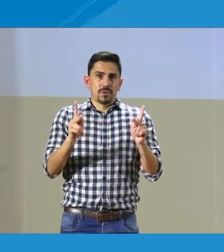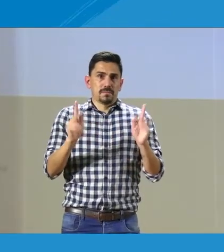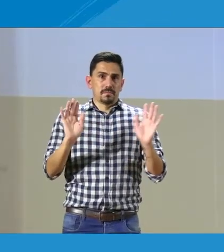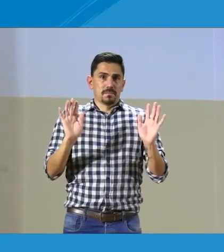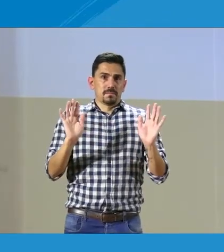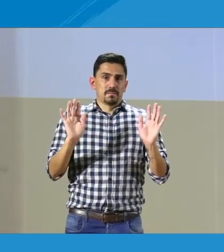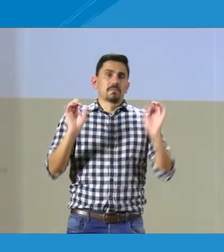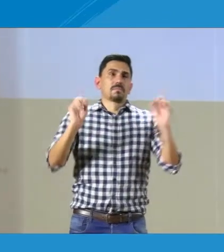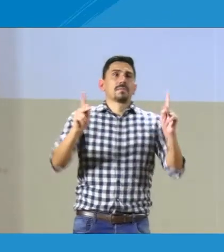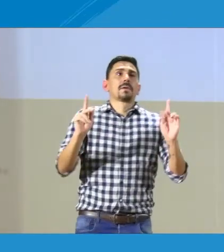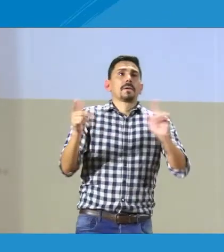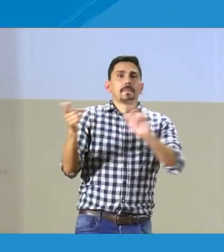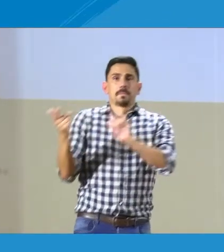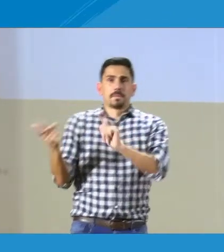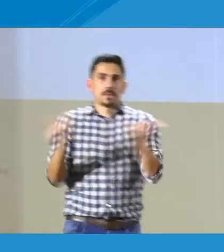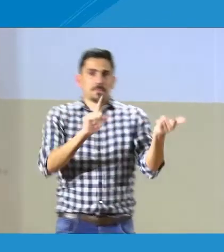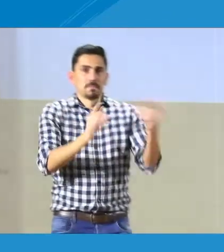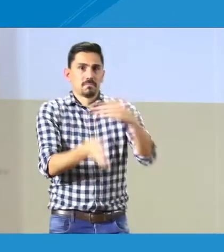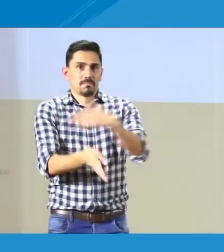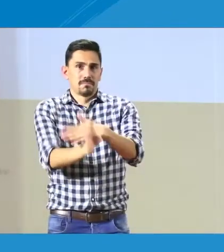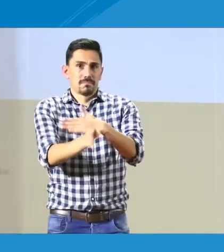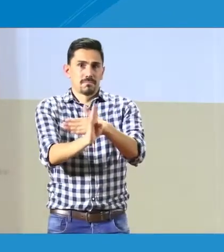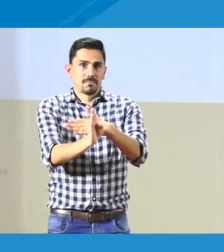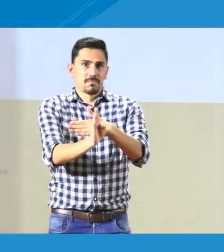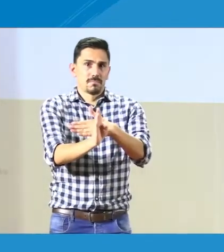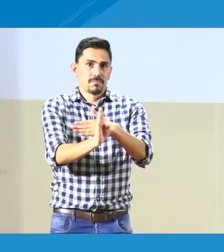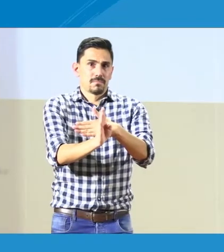Ok, perfecto. Entonces voy a continuar.